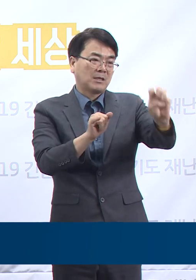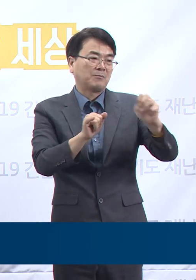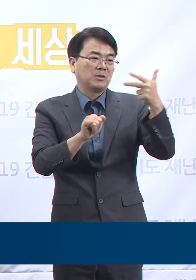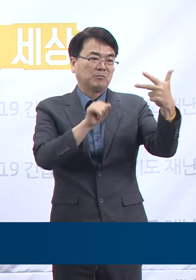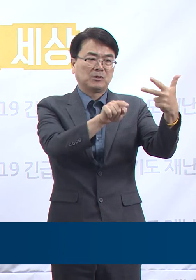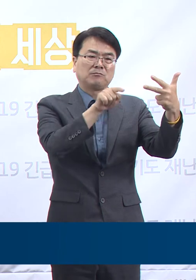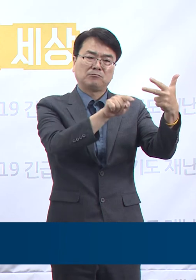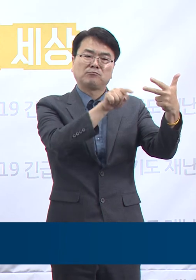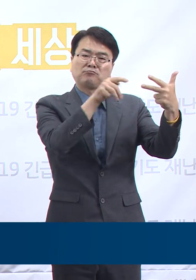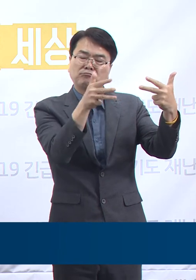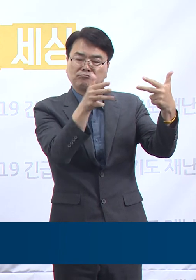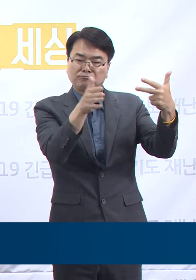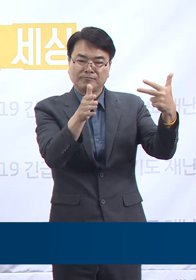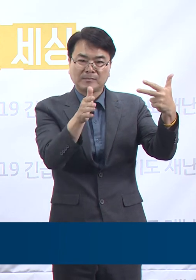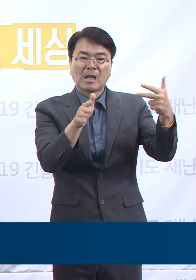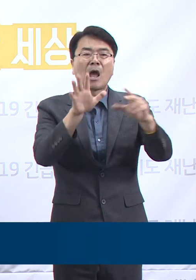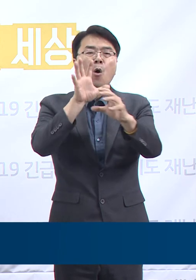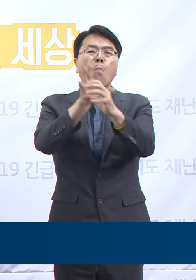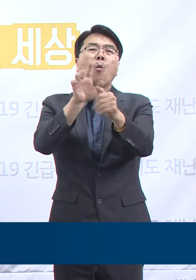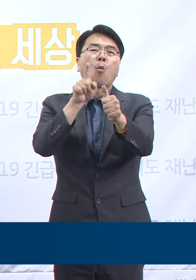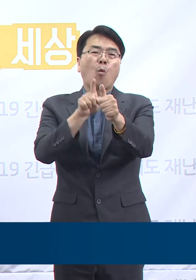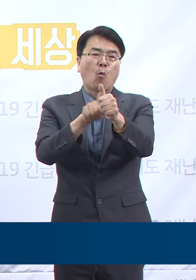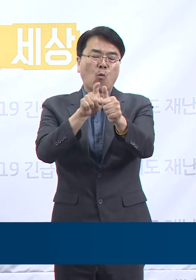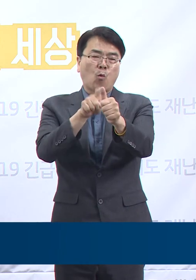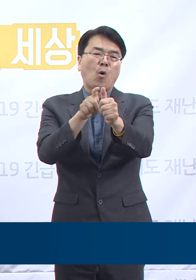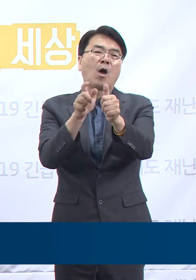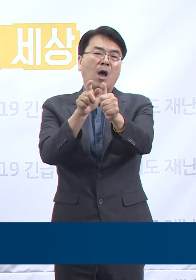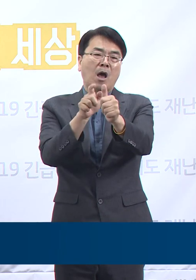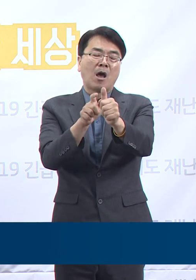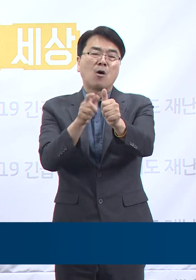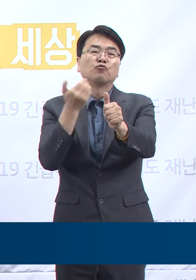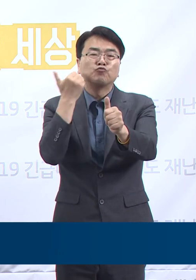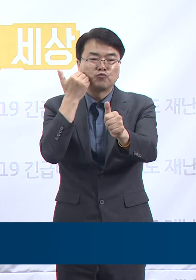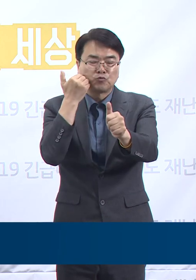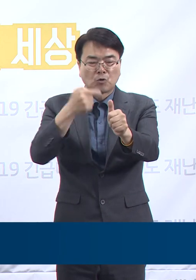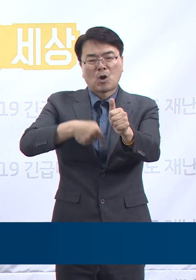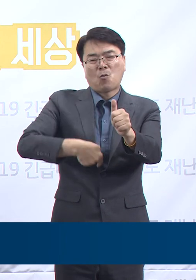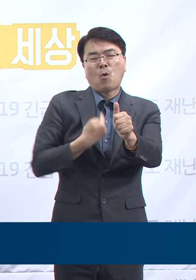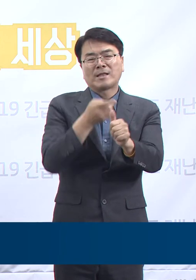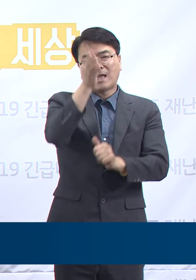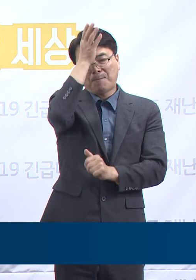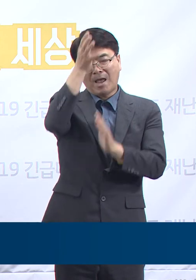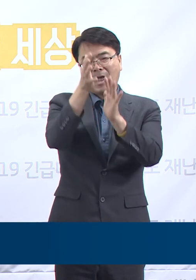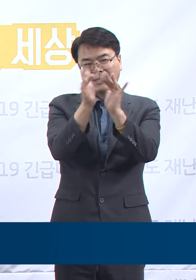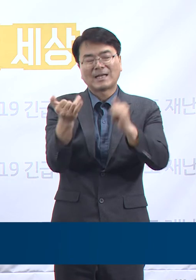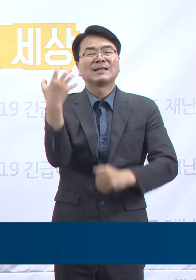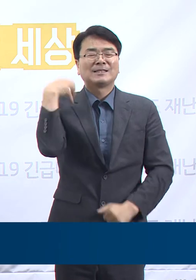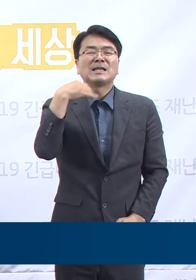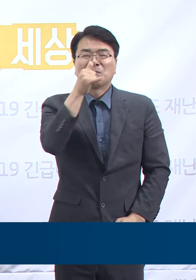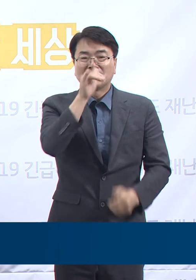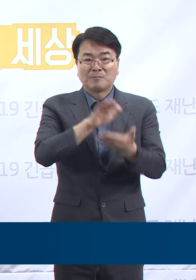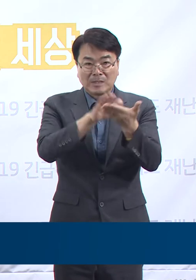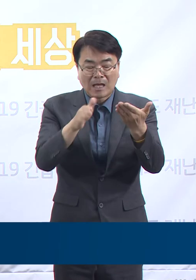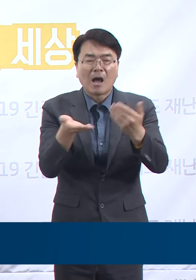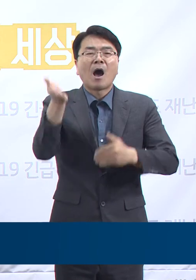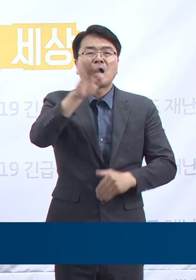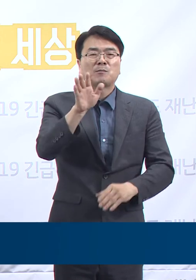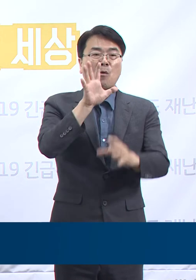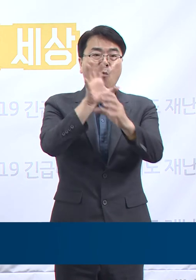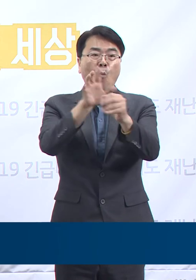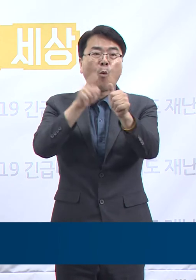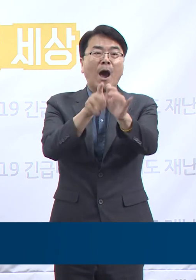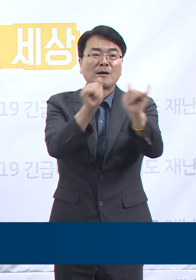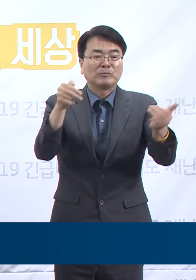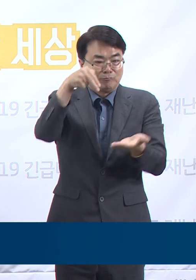%는 코로나19 환자의 감염에 대한 책임은 환자 자신에게 있다고 보는 반면 확진자의 9